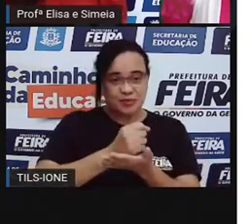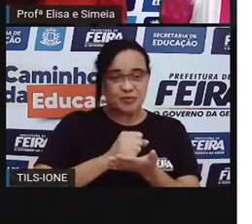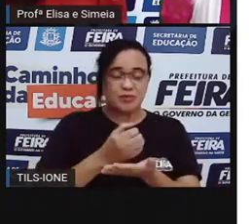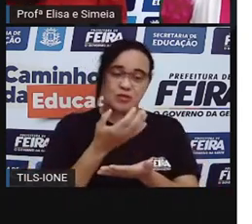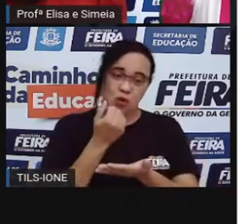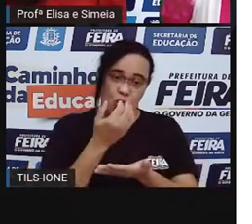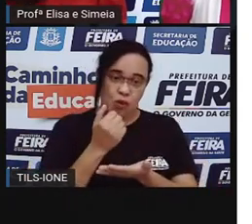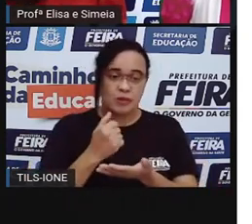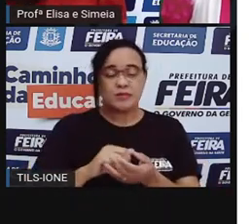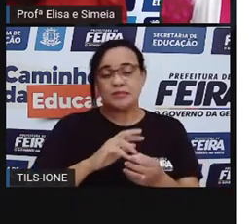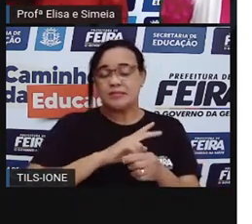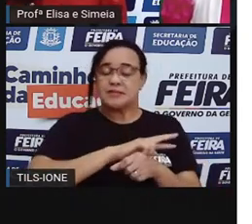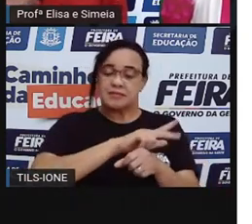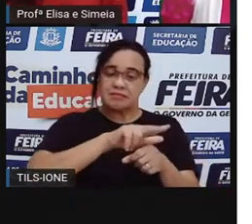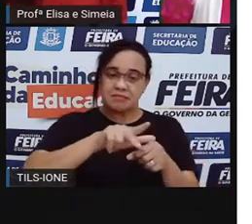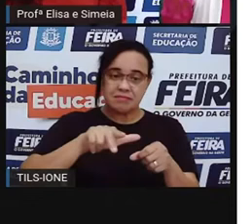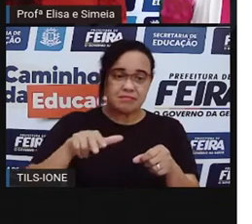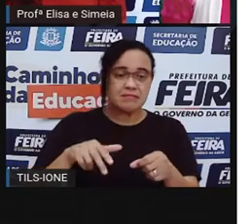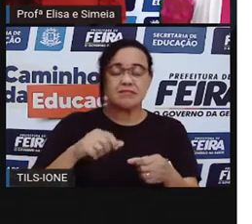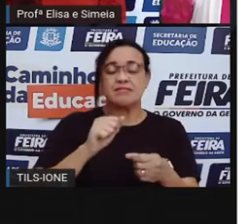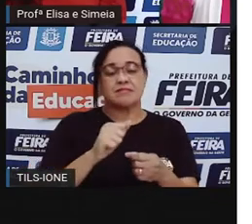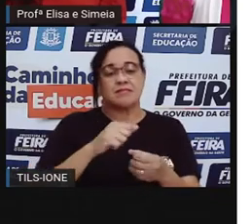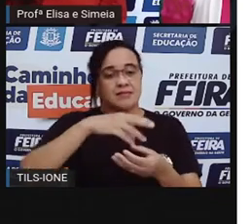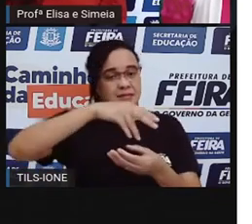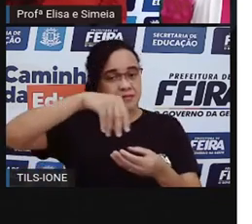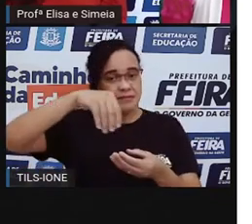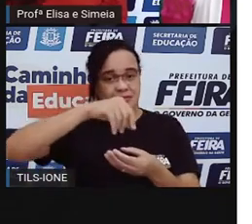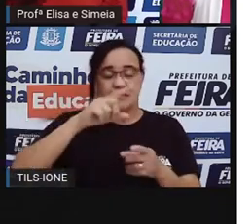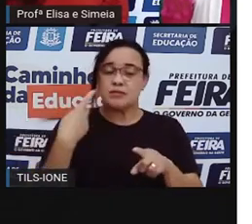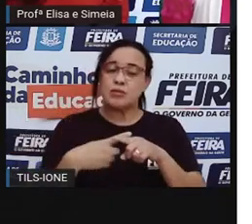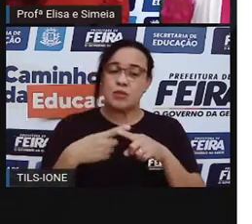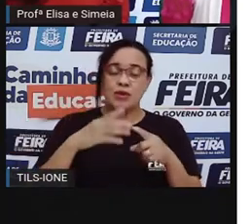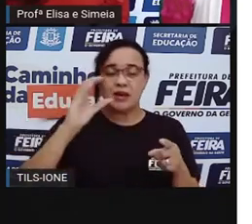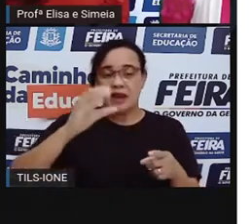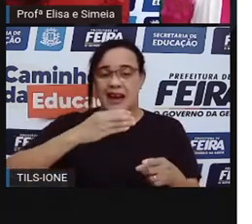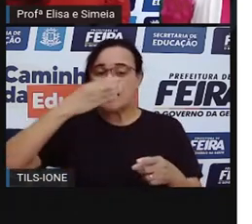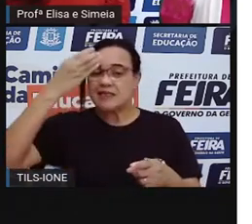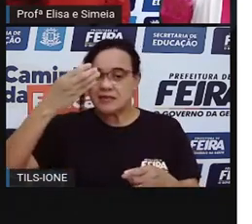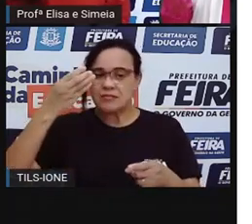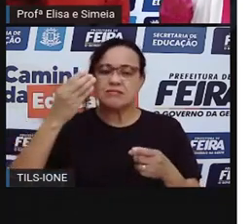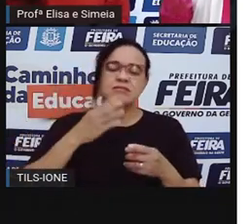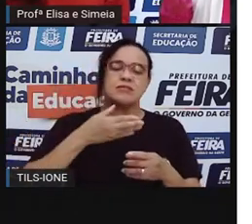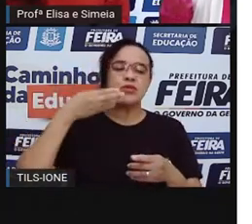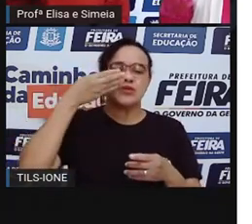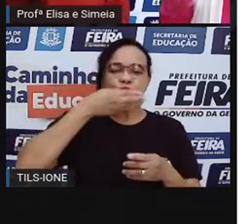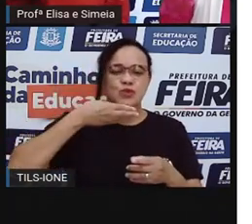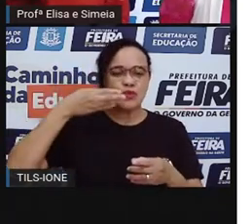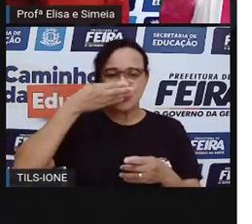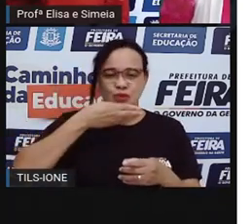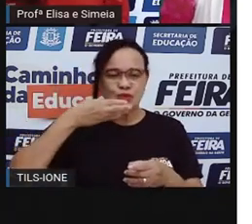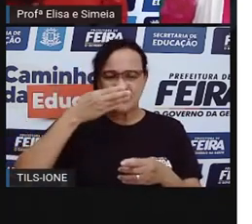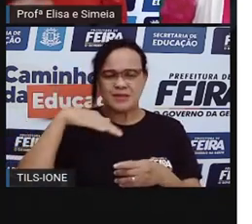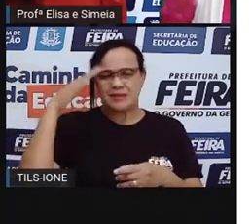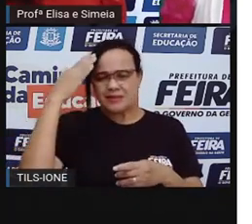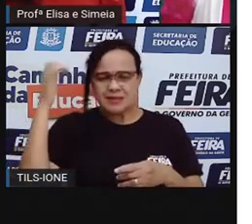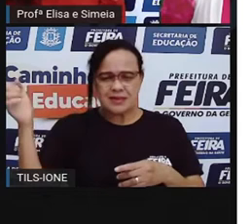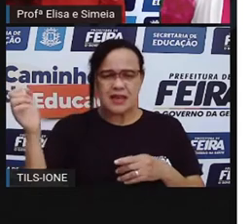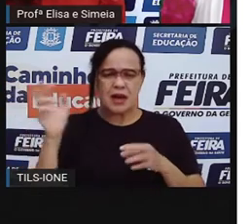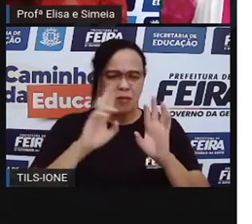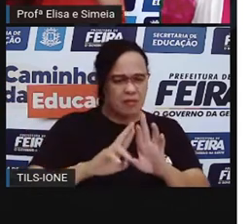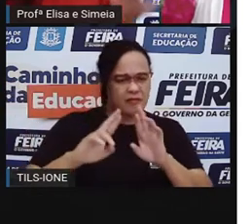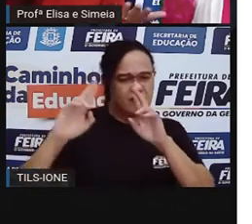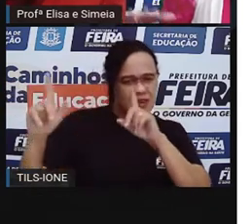para fazer receita salgada. Porque ela é uma fruta doce. Doce. Vocês sabem a diferença do sabor